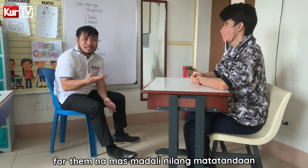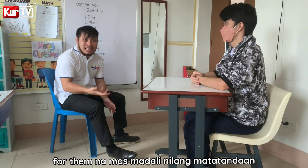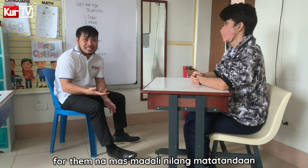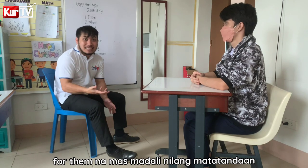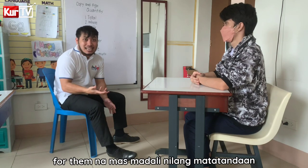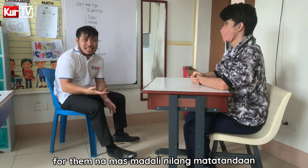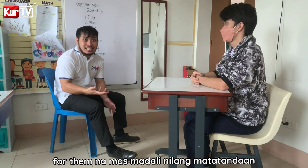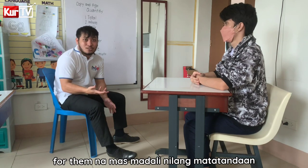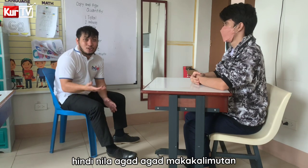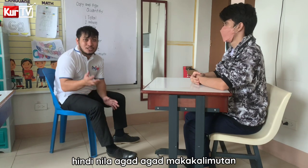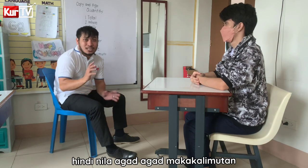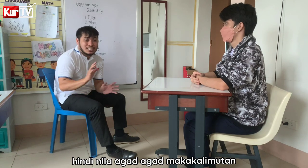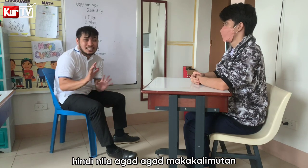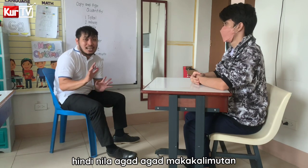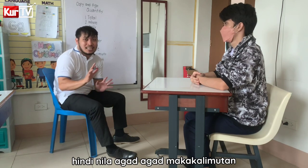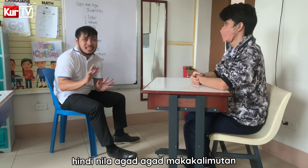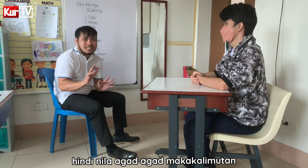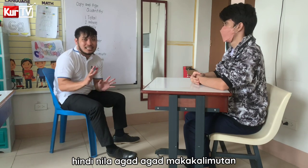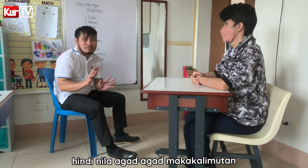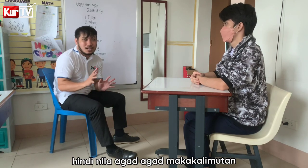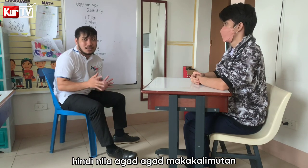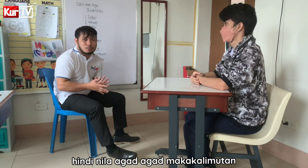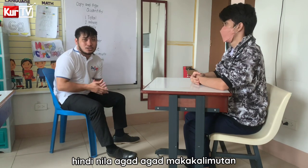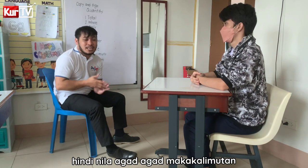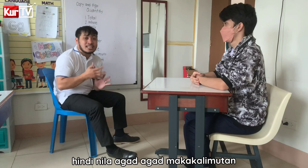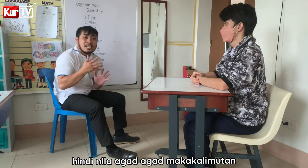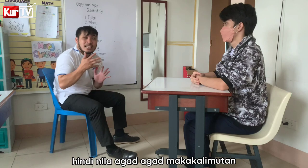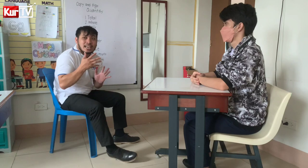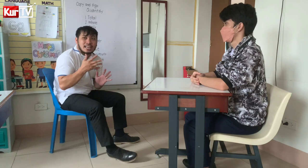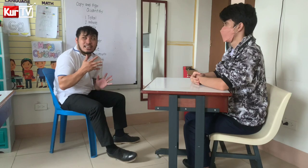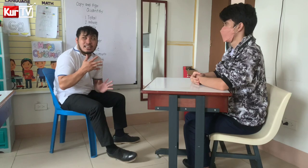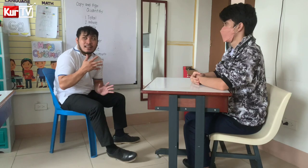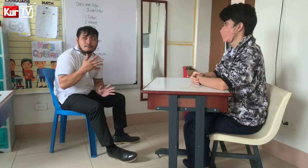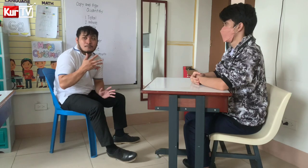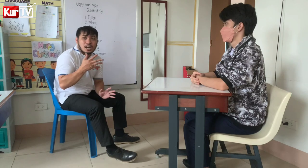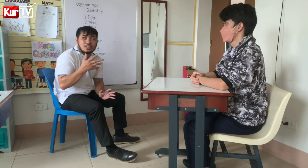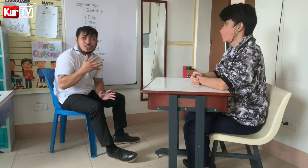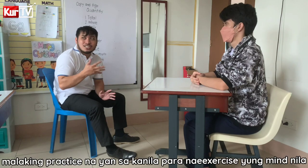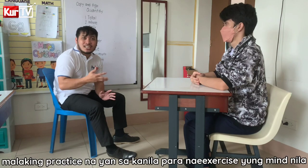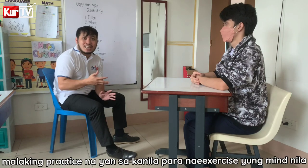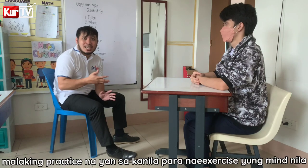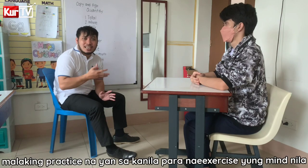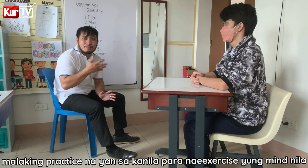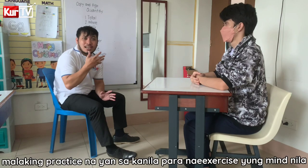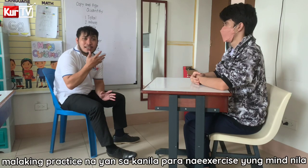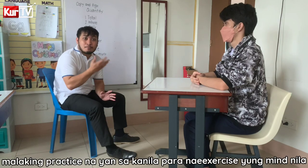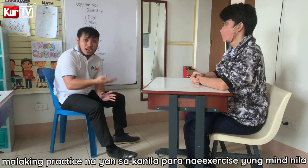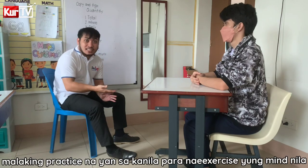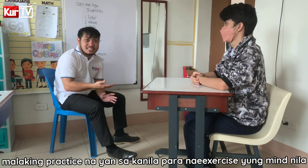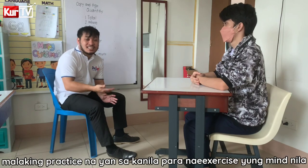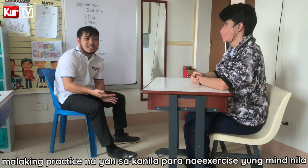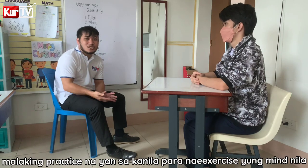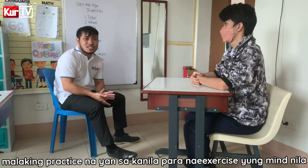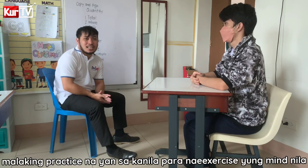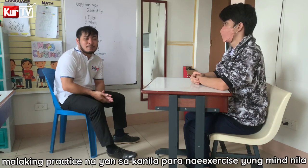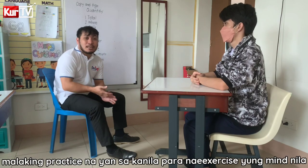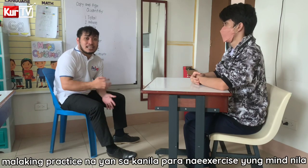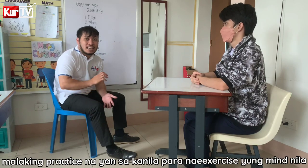matatandaan at saka hindi na agad-agad nilang makakalibutan. And ano yun sa kanila eh. Malangin practice na din yun sa kanila para na